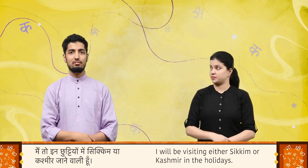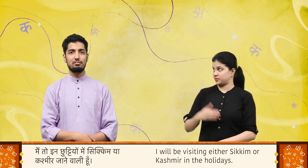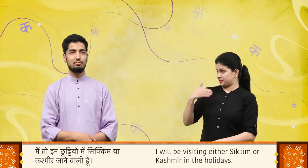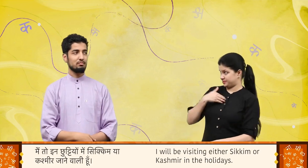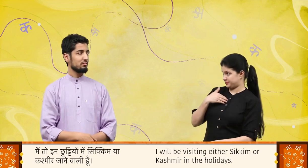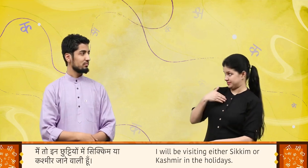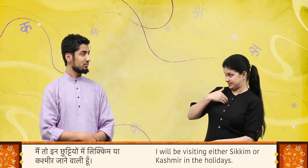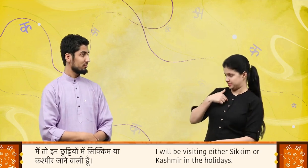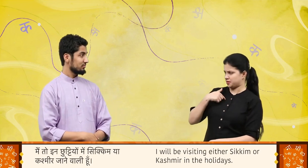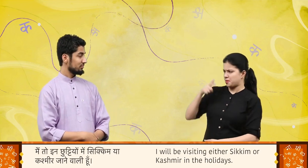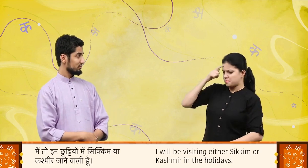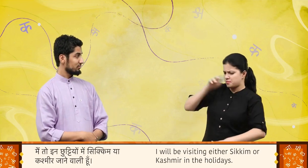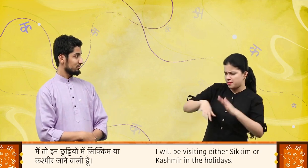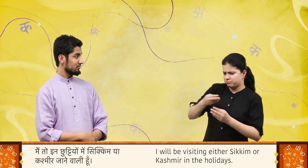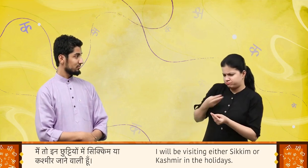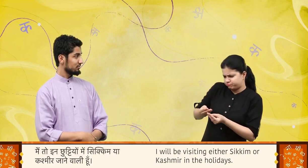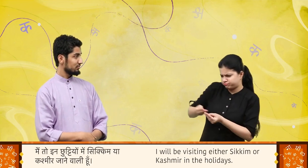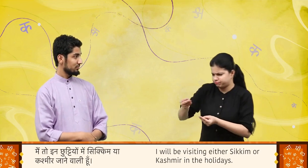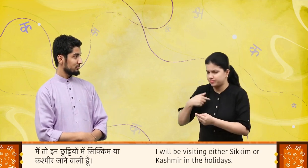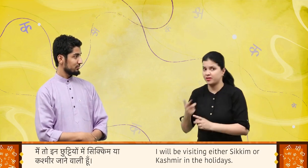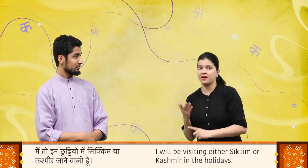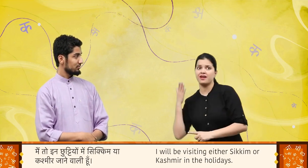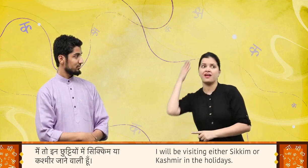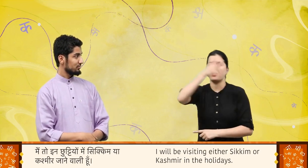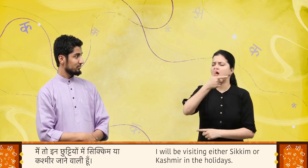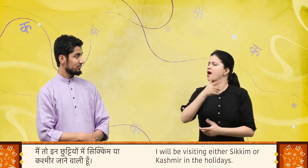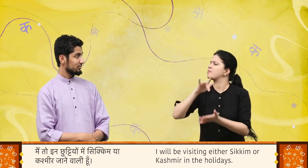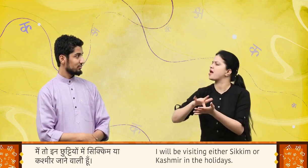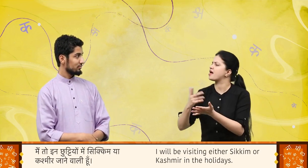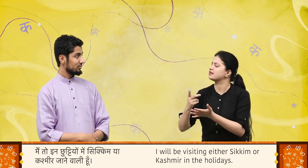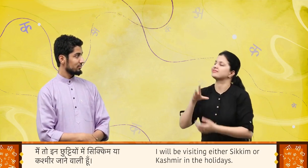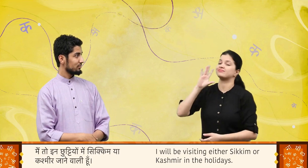मैं तो इन छुट्टियों में सिक्किम या कश्मीर जाने वाली हूँ